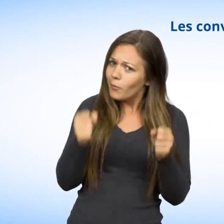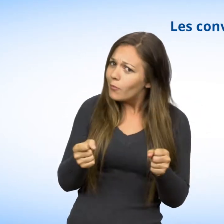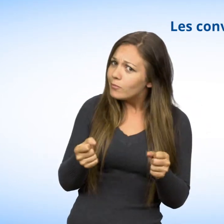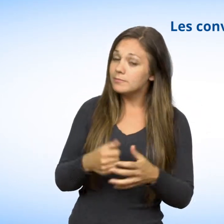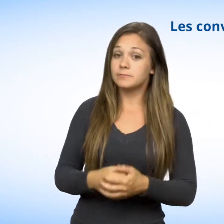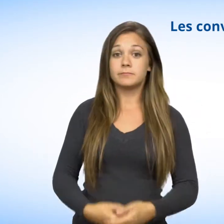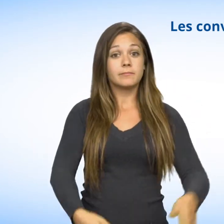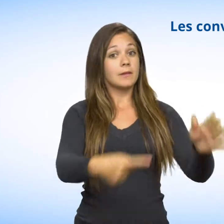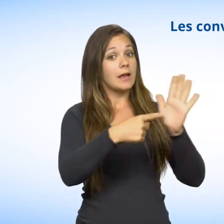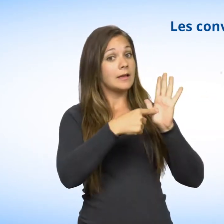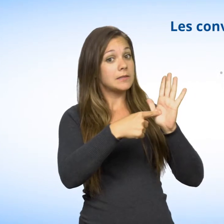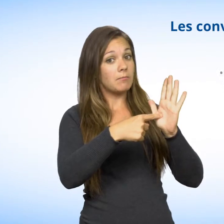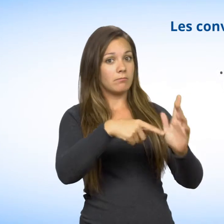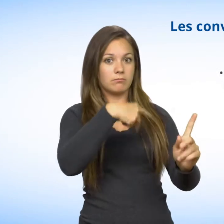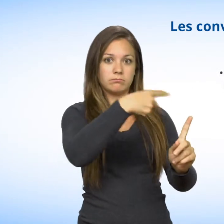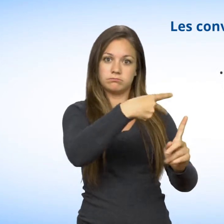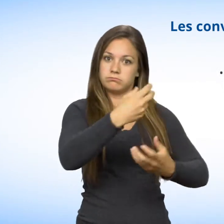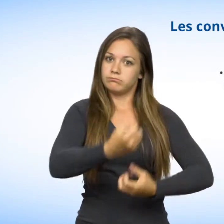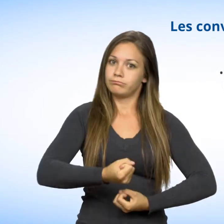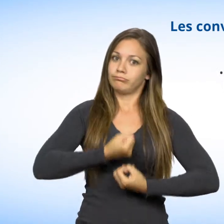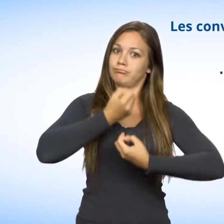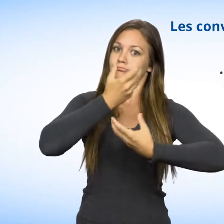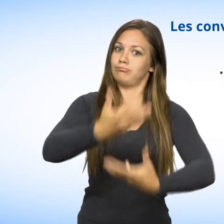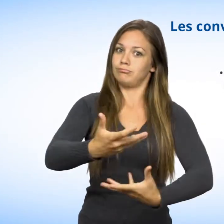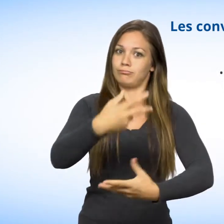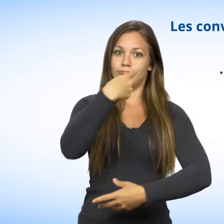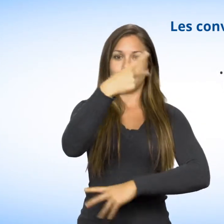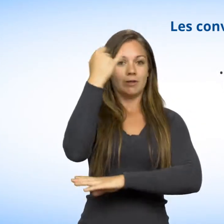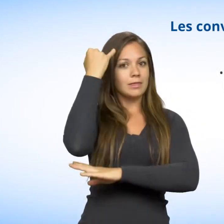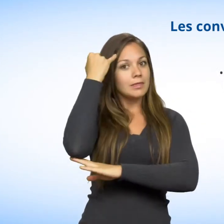Vous pouvez, par exemple, les exprimer en vous réclamant d'une idéologie politique,